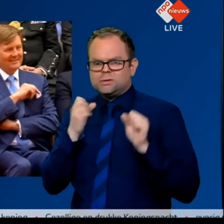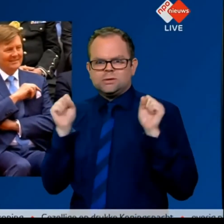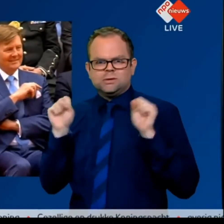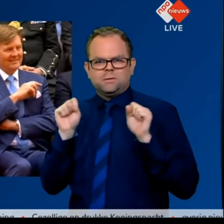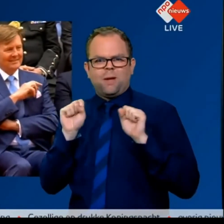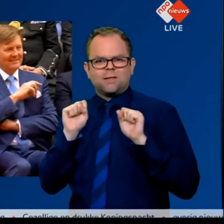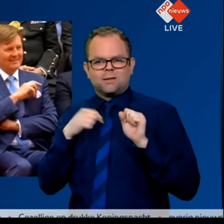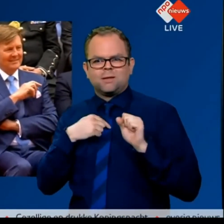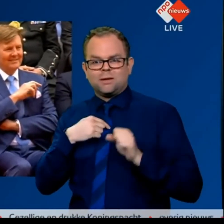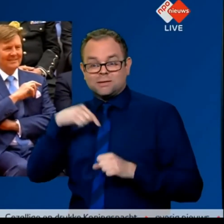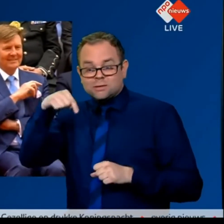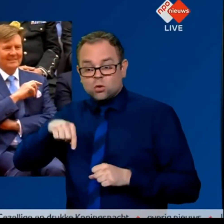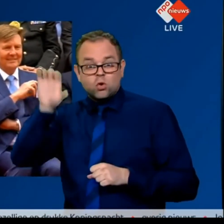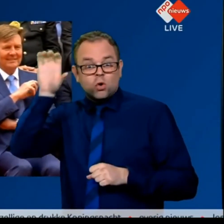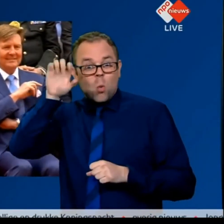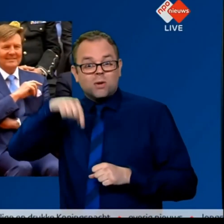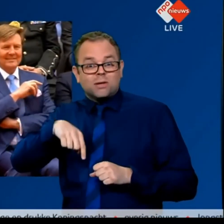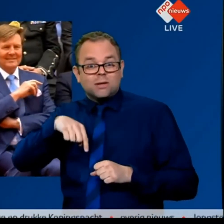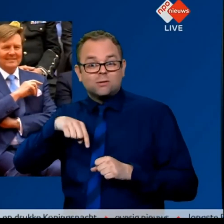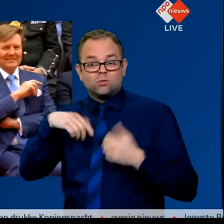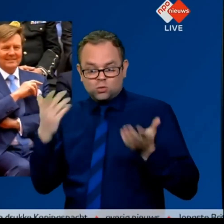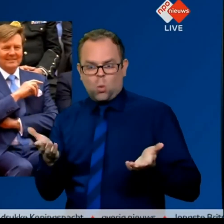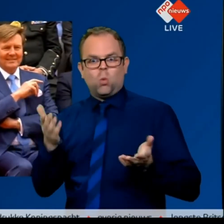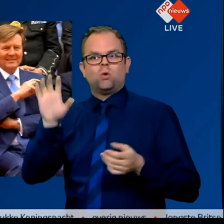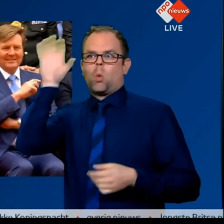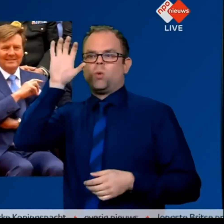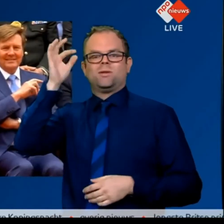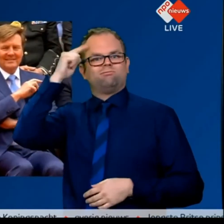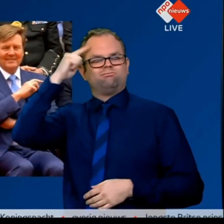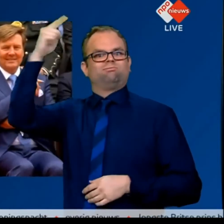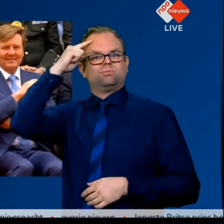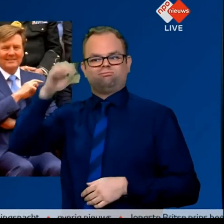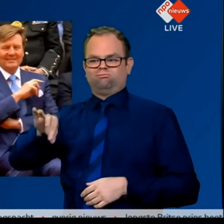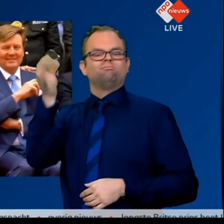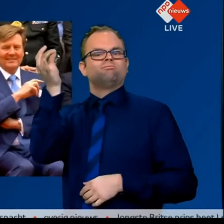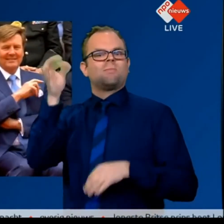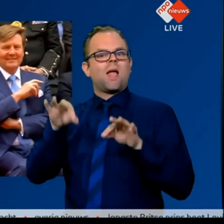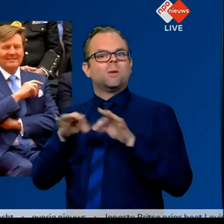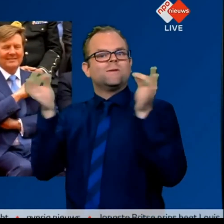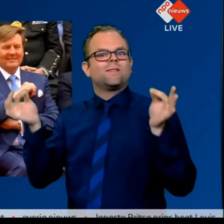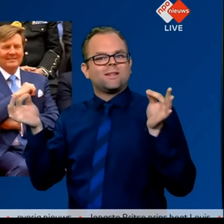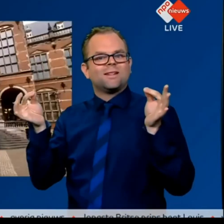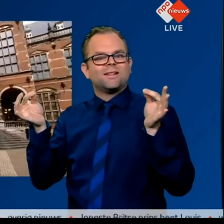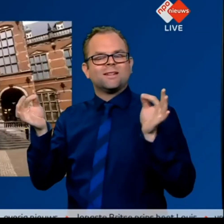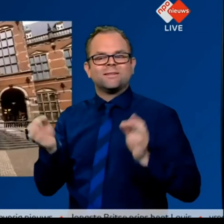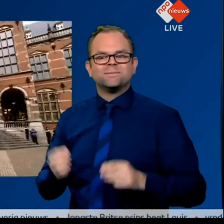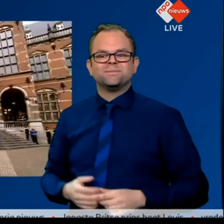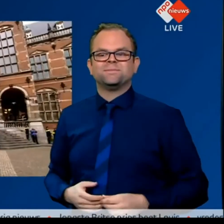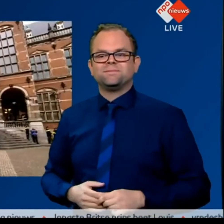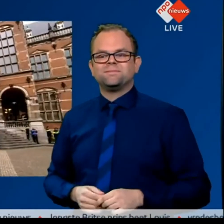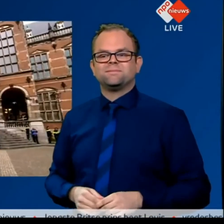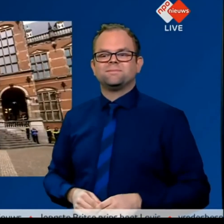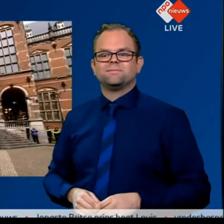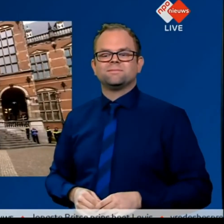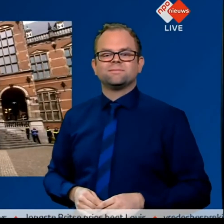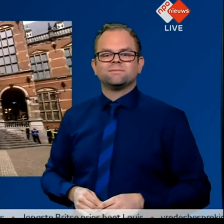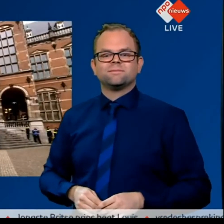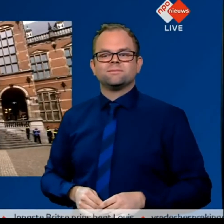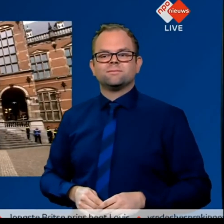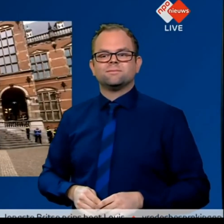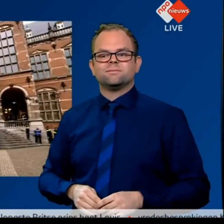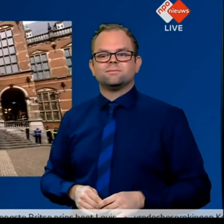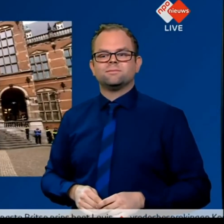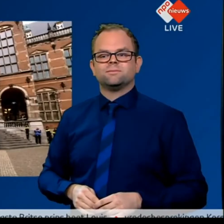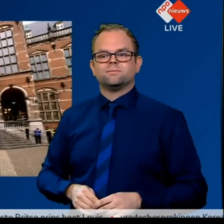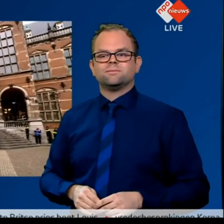En dat doen we door jonge mensen in Groningen. In vele disciplines op te leiden voor